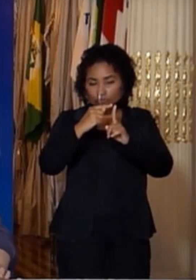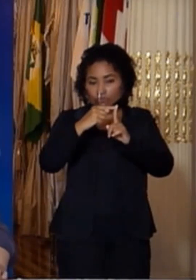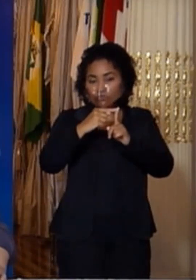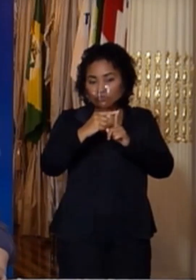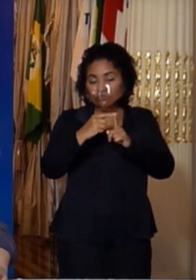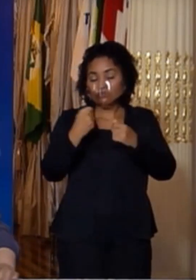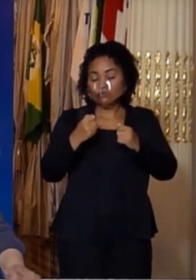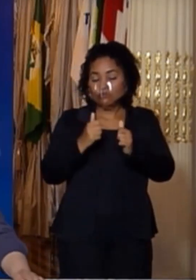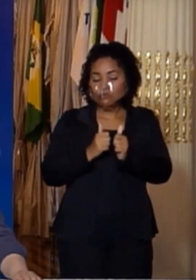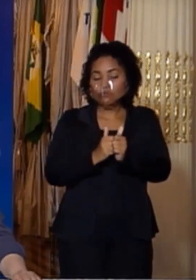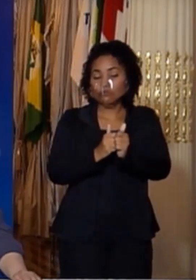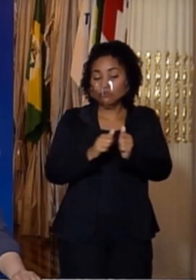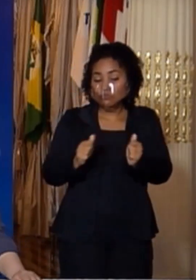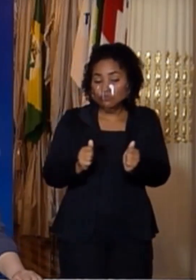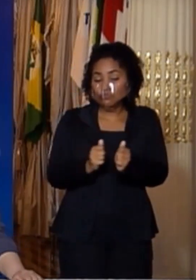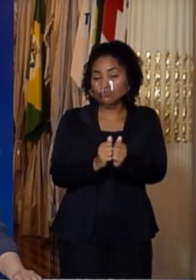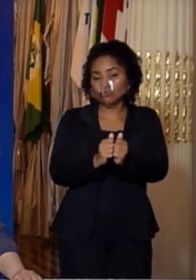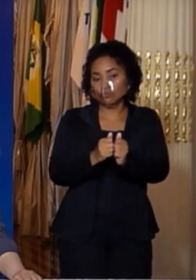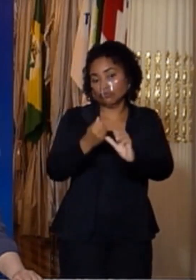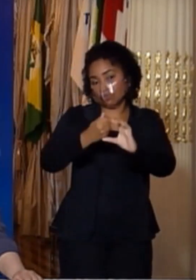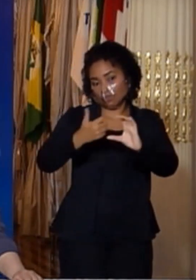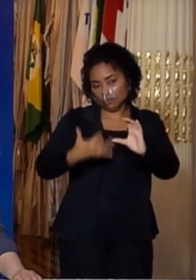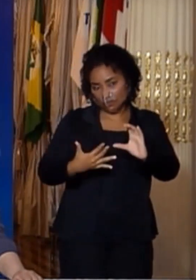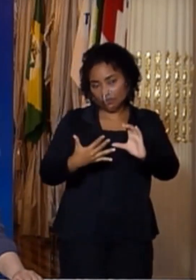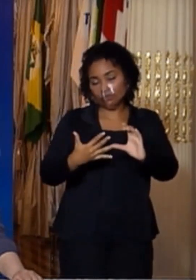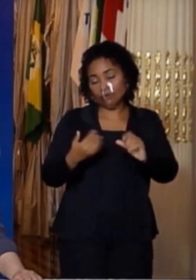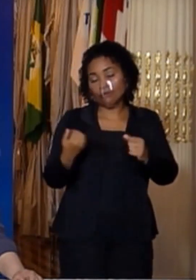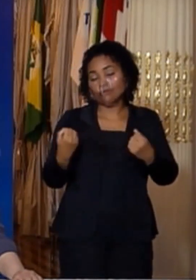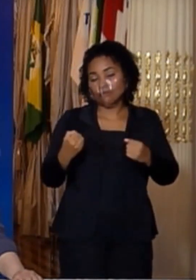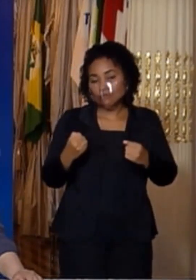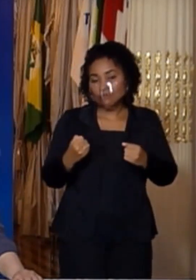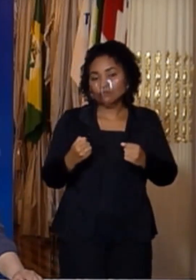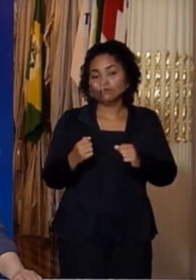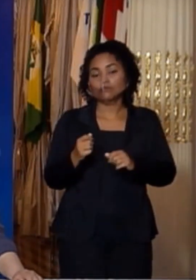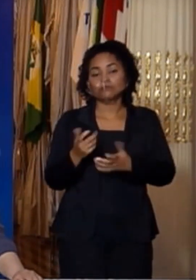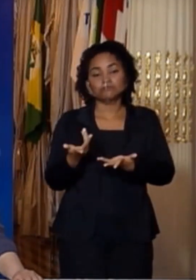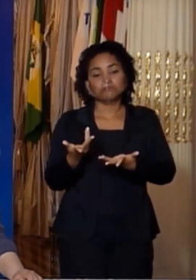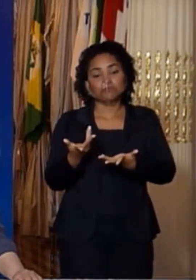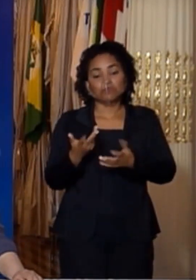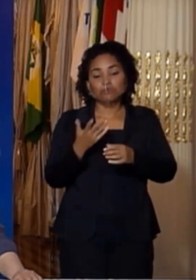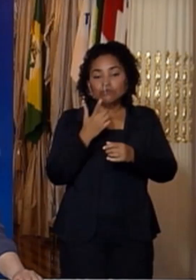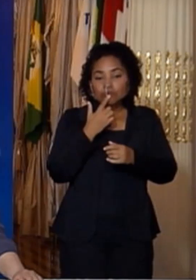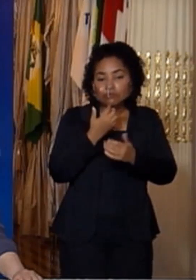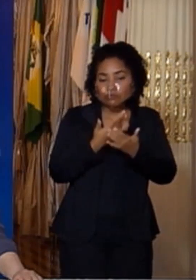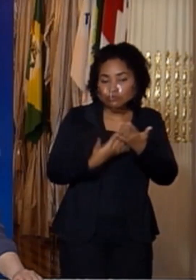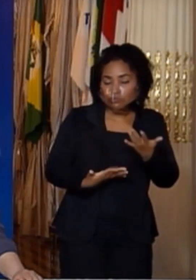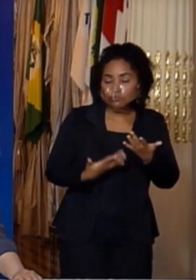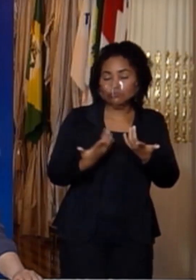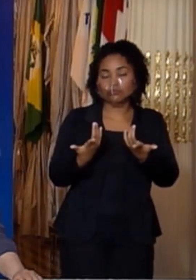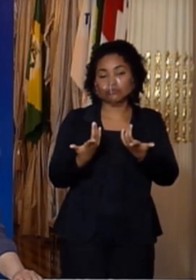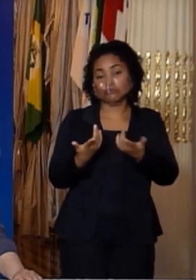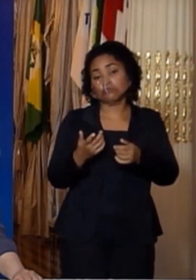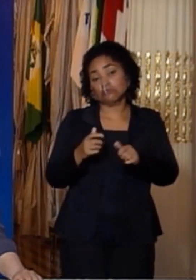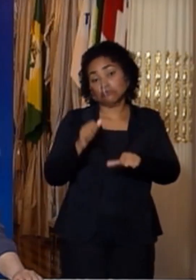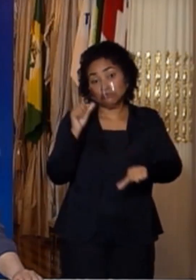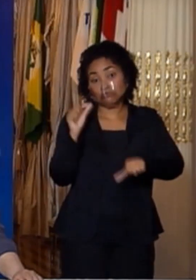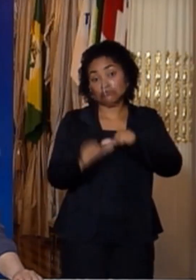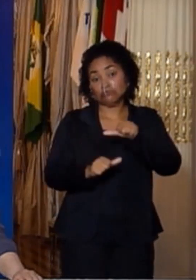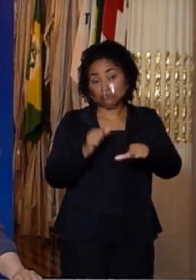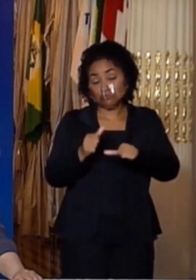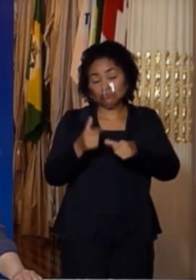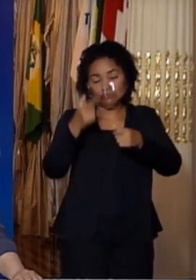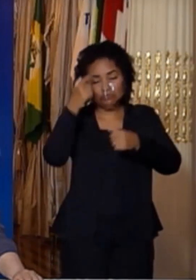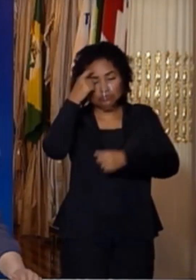acompanhada de outros sintomas, que podem ali ser pequenas hemorragias, pode ser também alterações do nível da